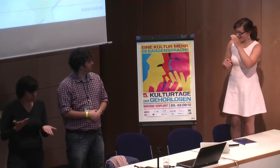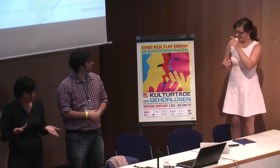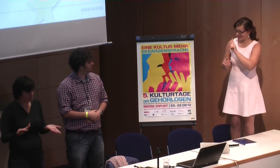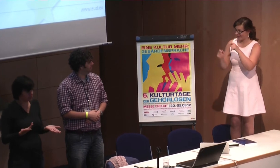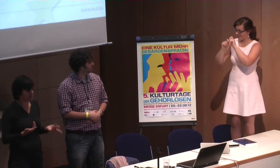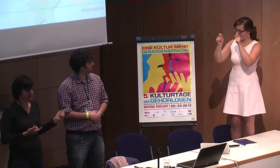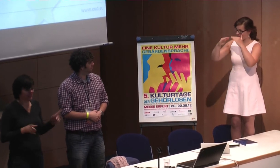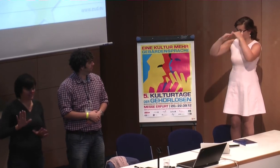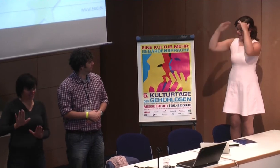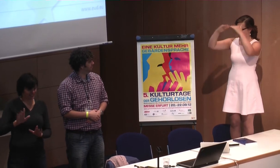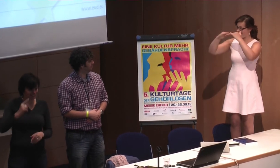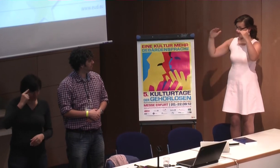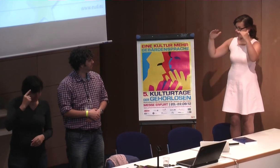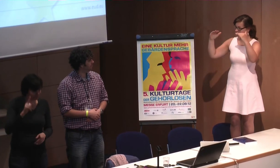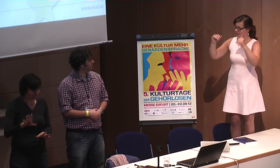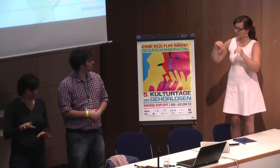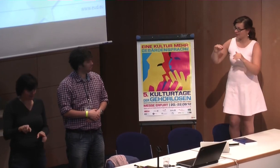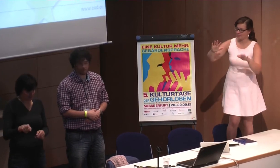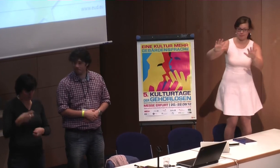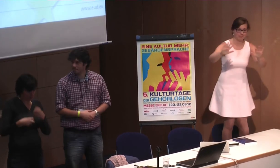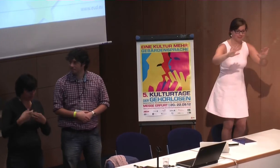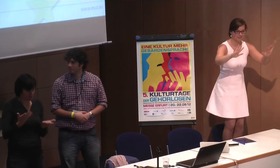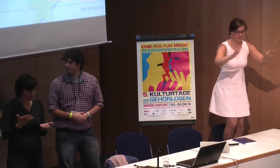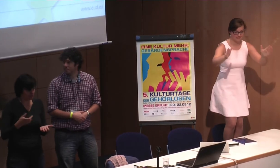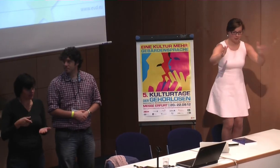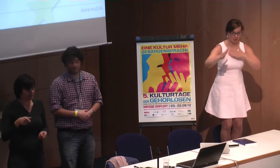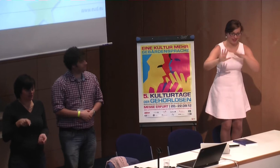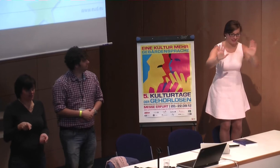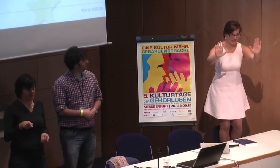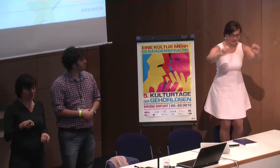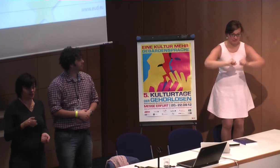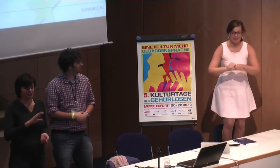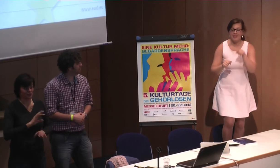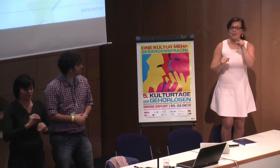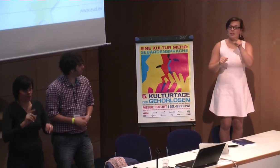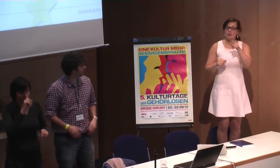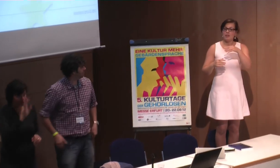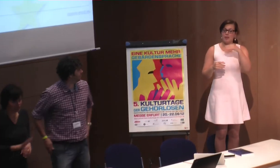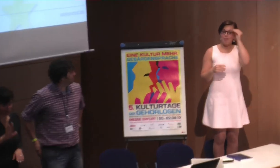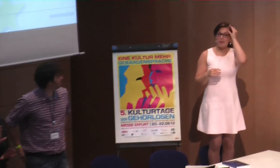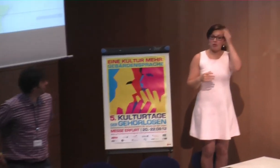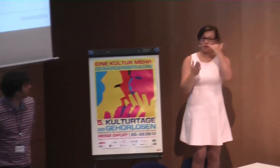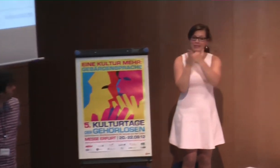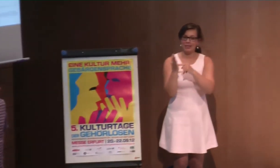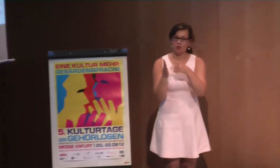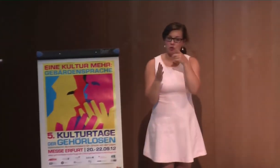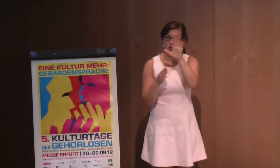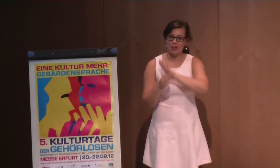ist in Deutschland die Bildungssituation bezieht sich auf Entschuldigung, auf Landesentwicklung, die will ich dann auch nicht hindrehen, also wir haben ja in Deutschland